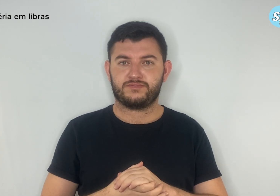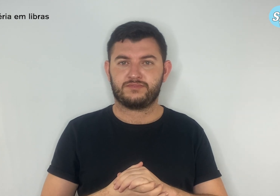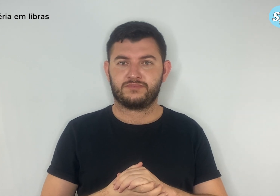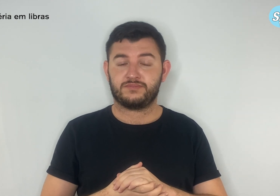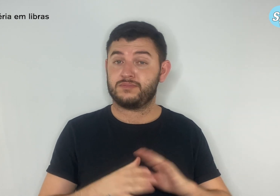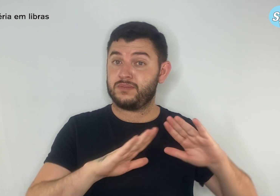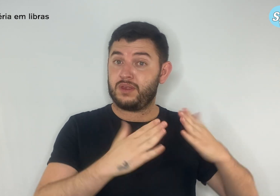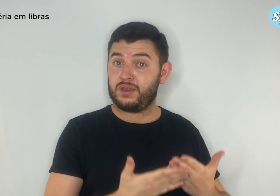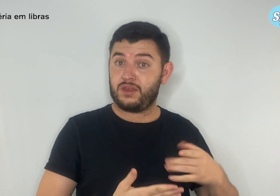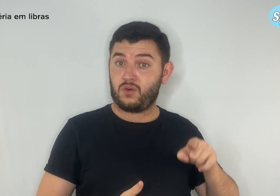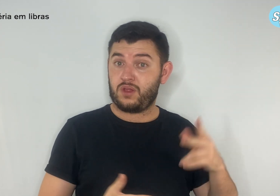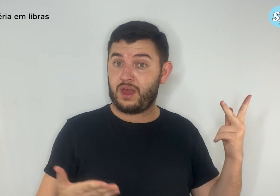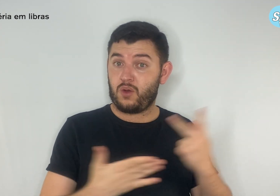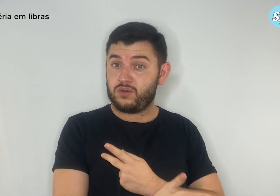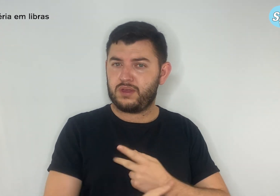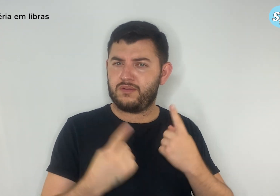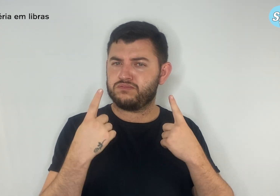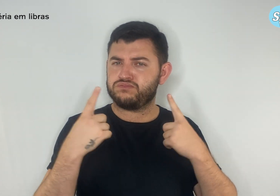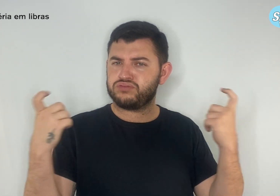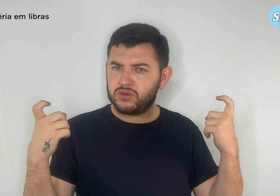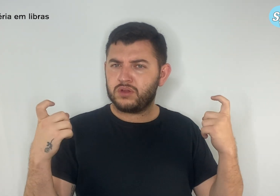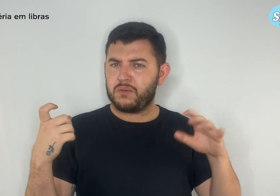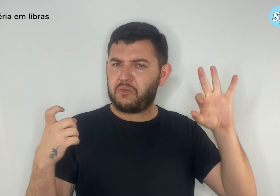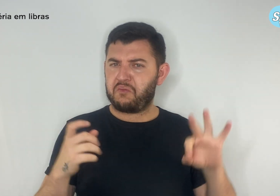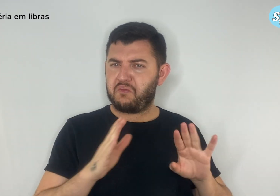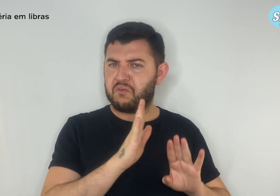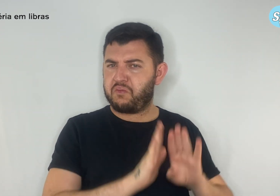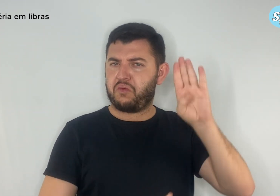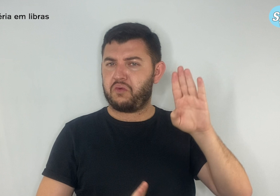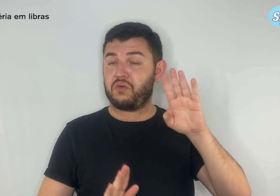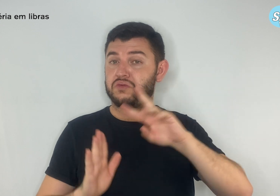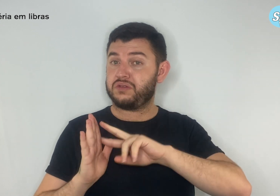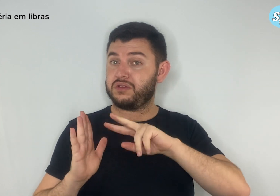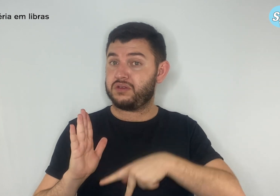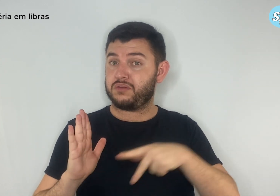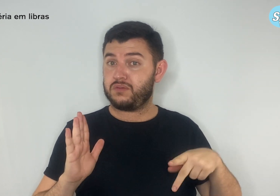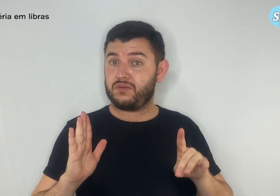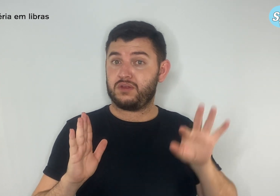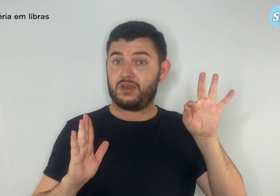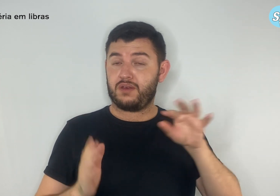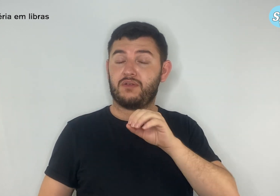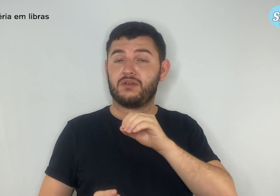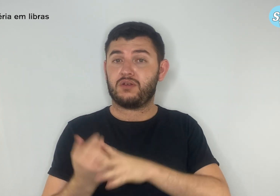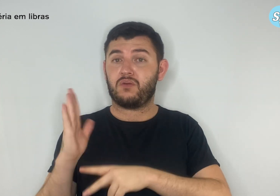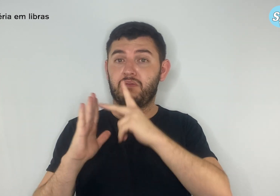nas escolas, o Simpro apresenta um protocolo para atendimento e acompanhamento de